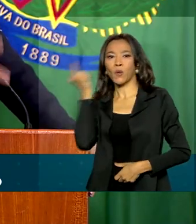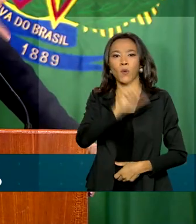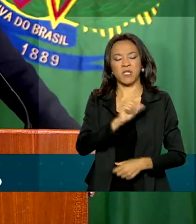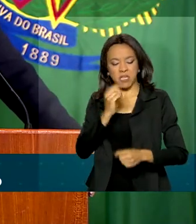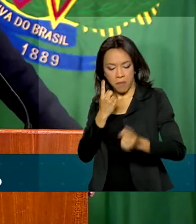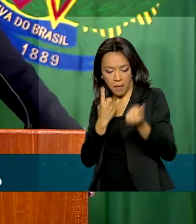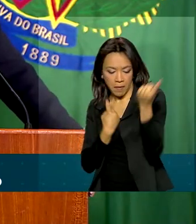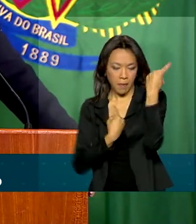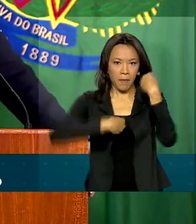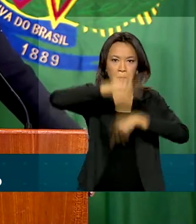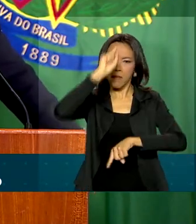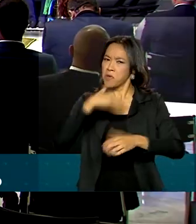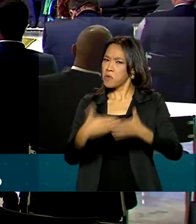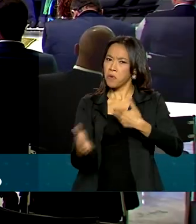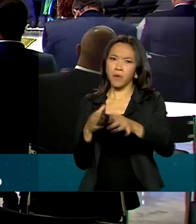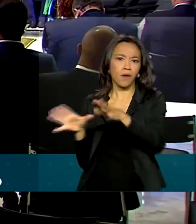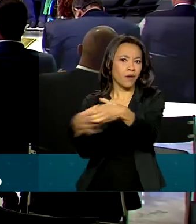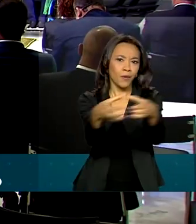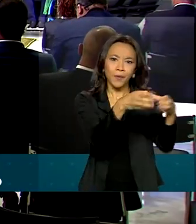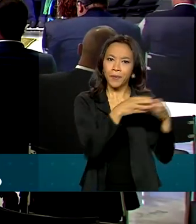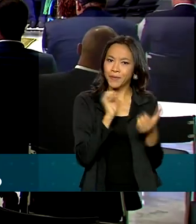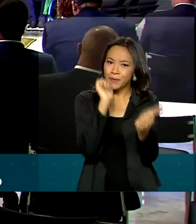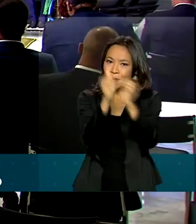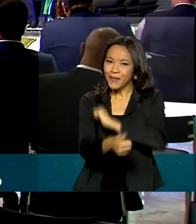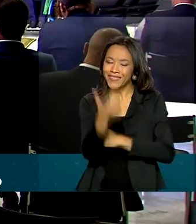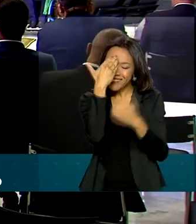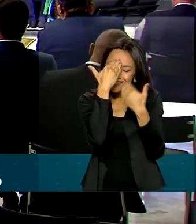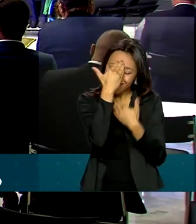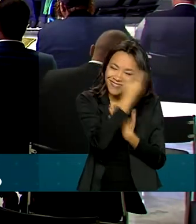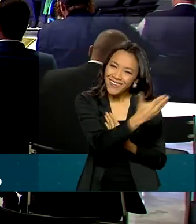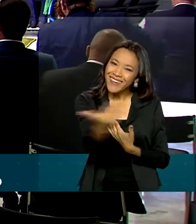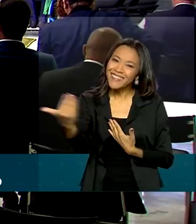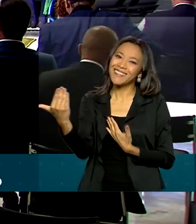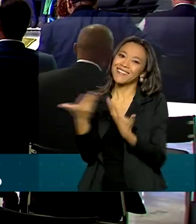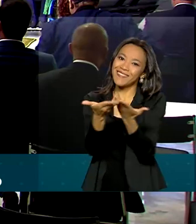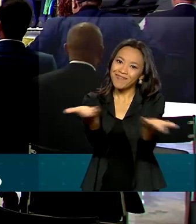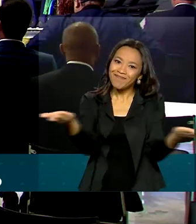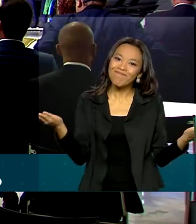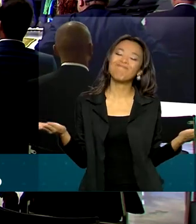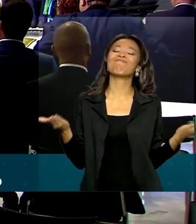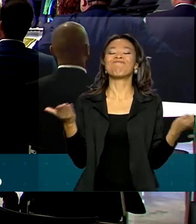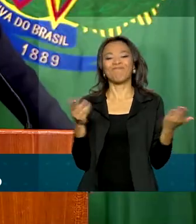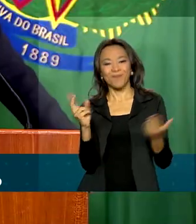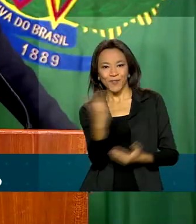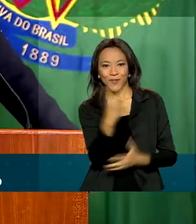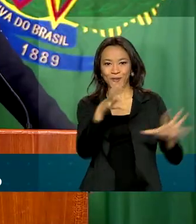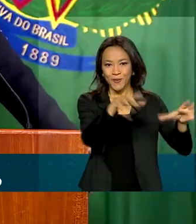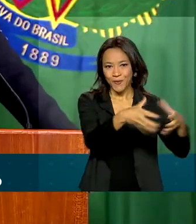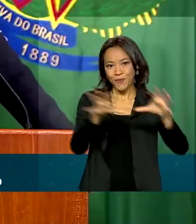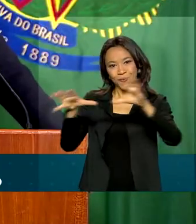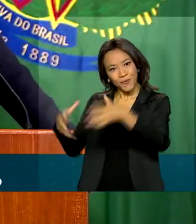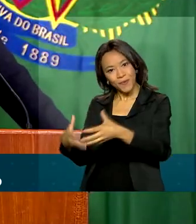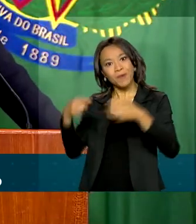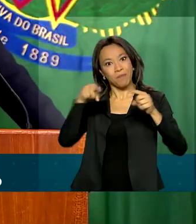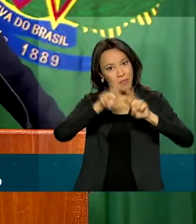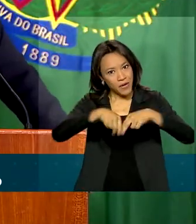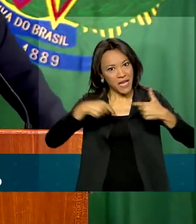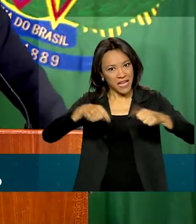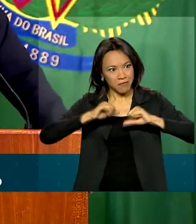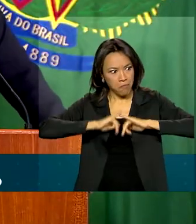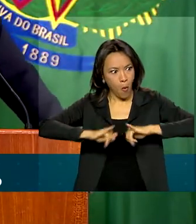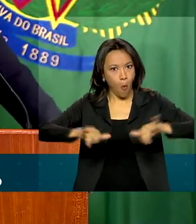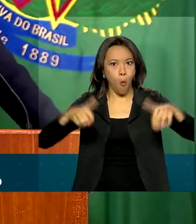rendimento em qualquer esporte e agradeceu a todos os atletas olímpicos e paralímpicos pelas campanhas